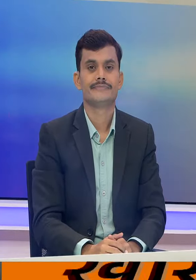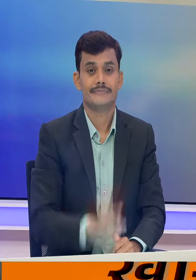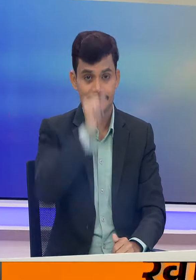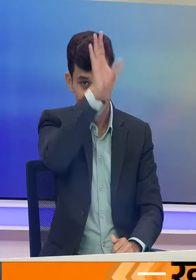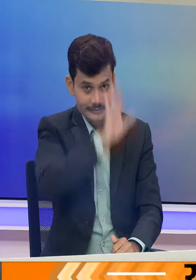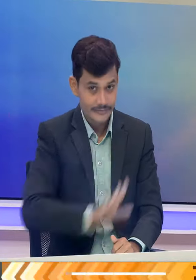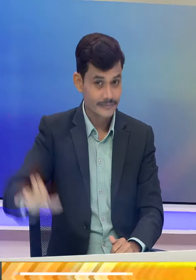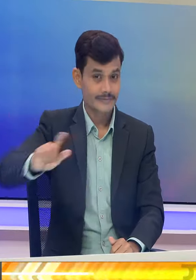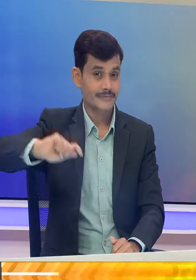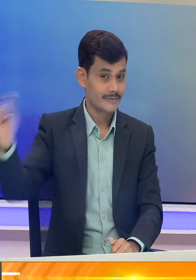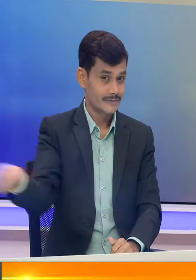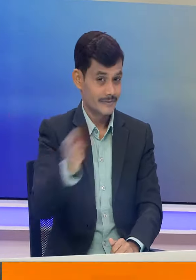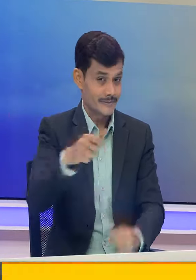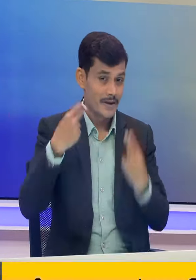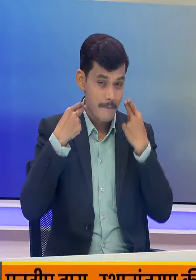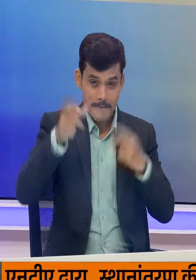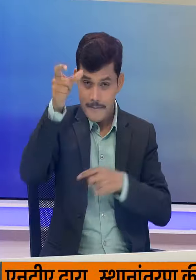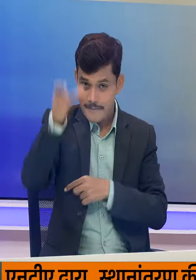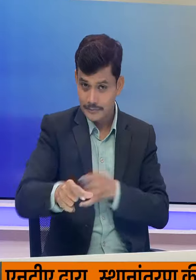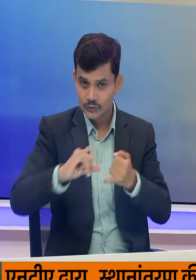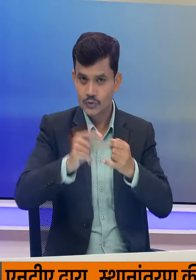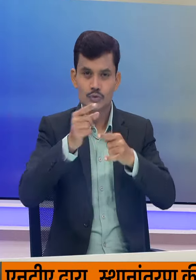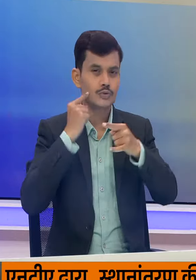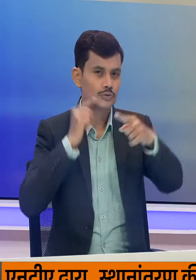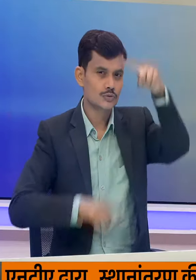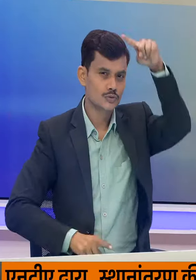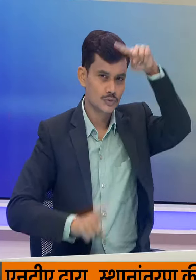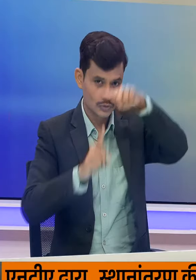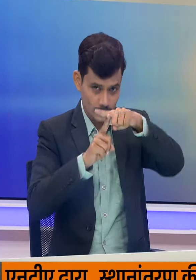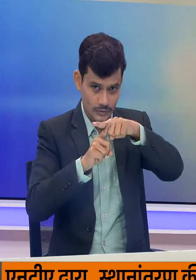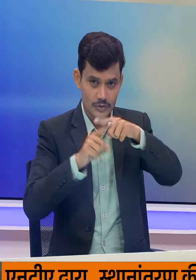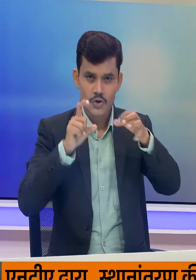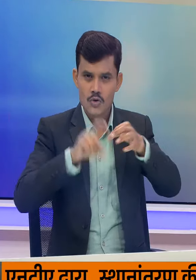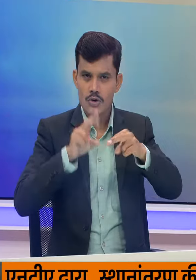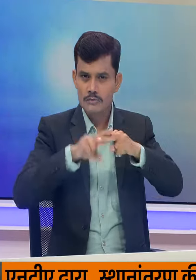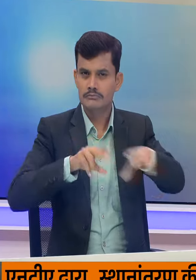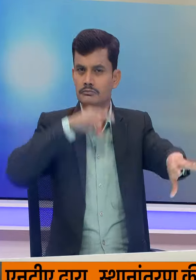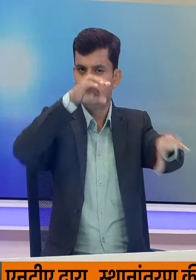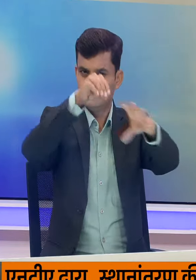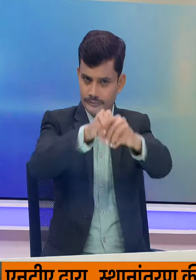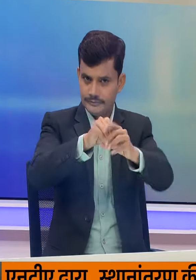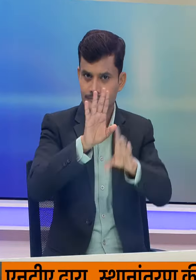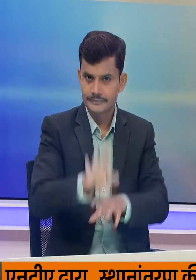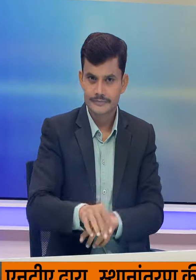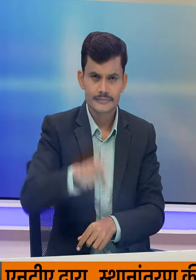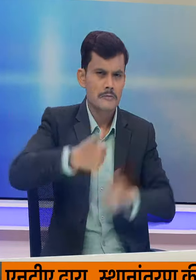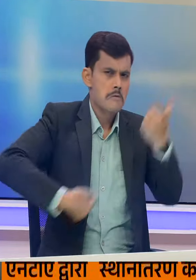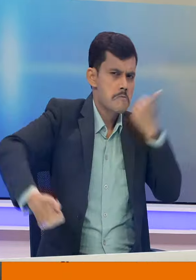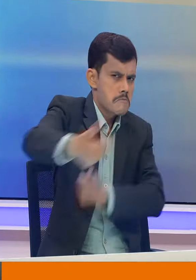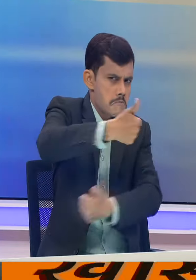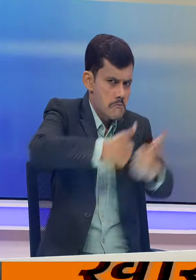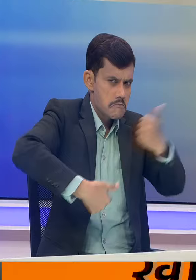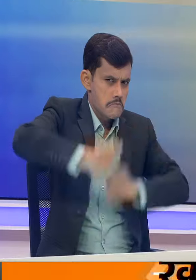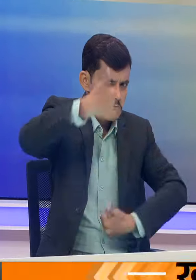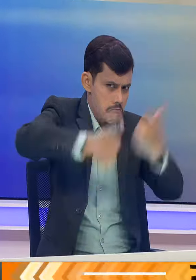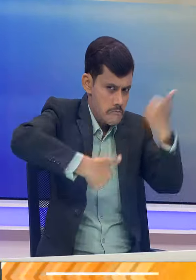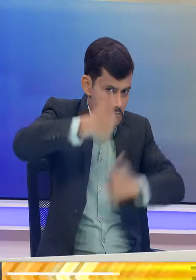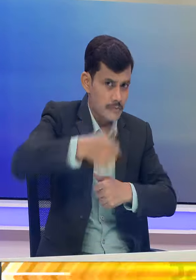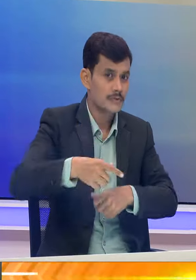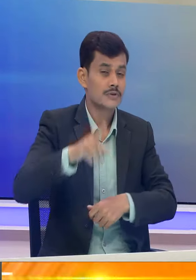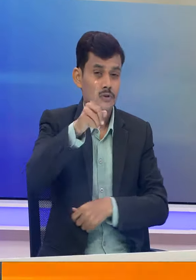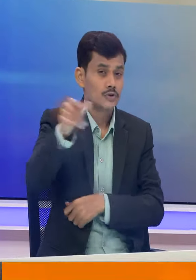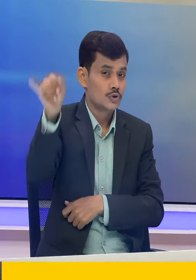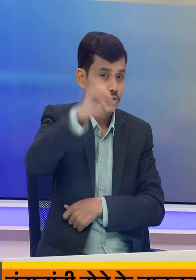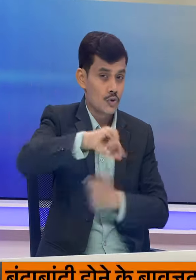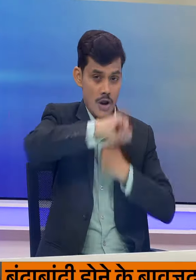भारती टैनिस स्टार सुमित नागल आज स्वीडिश उपन के प्री क्वार्टर फाइनल में कोट पर उतरेंगे प्रतियोगिता के अंतिम सोहला में सुमित